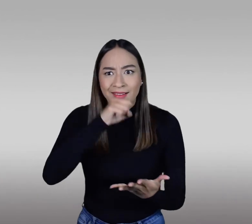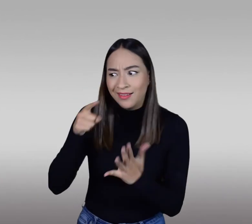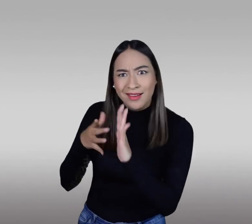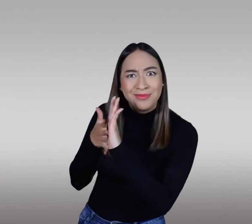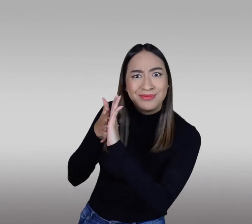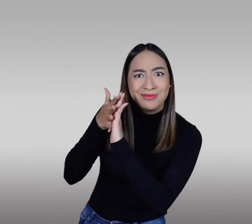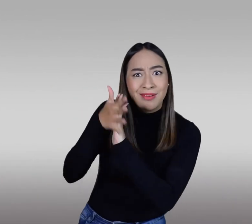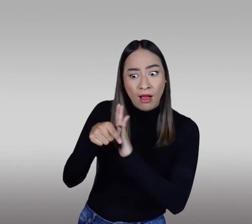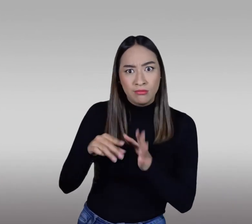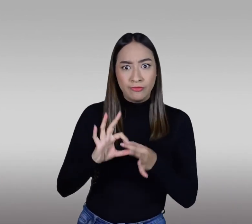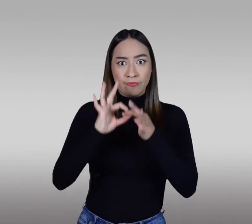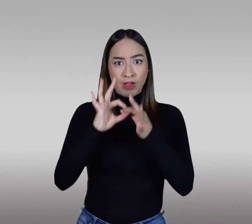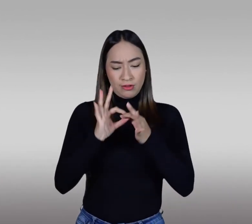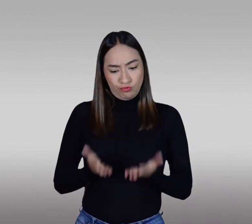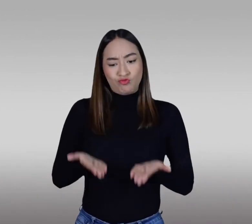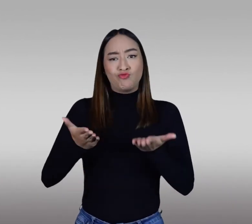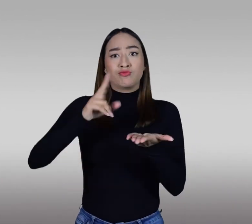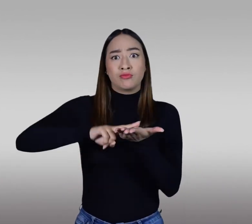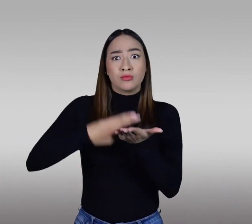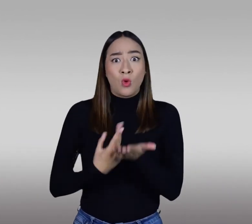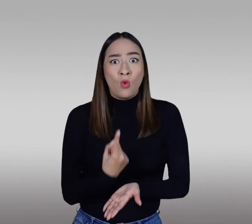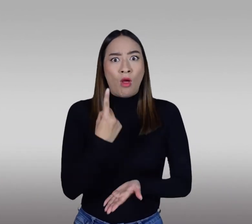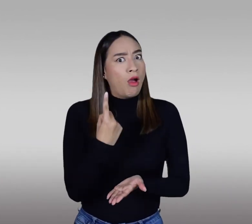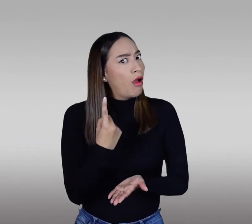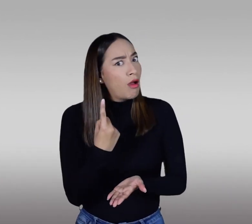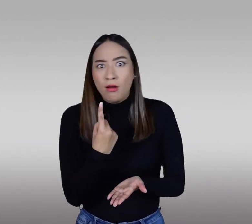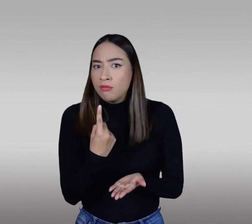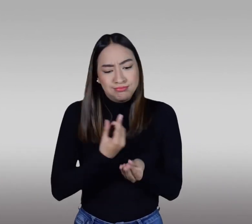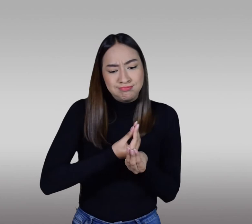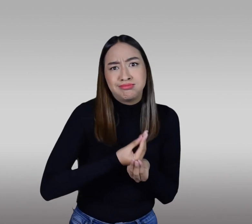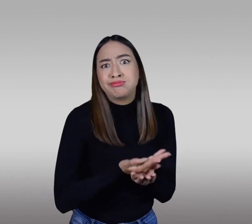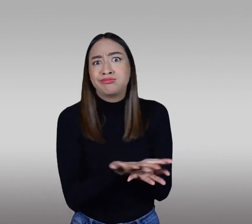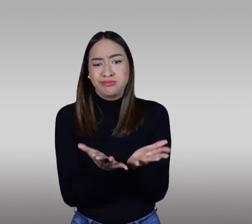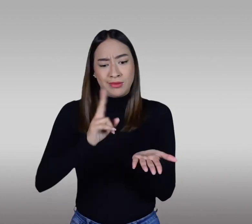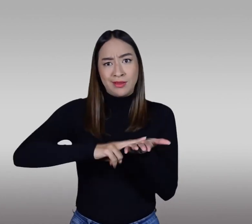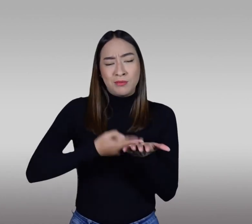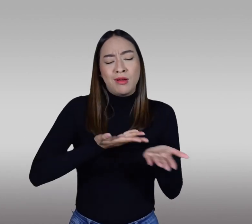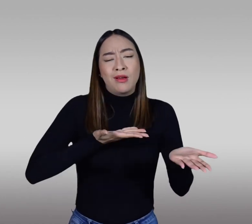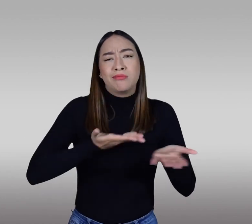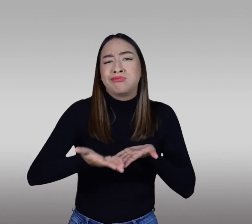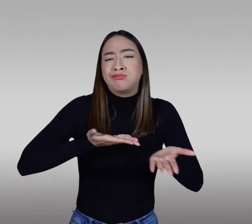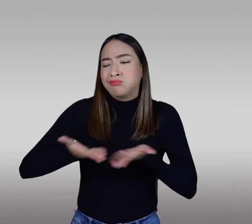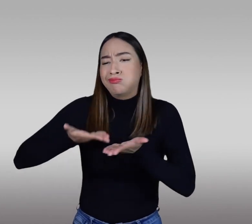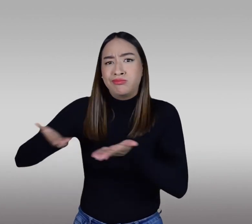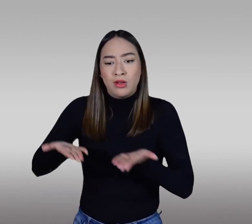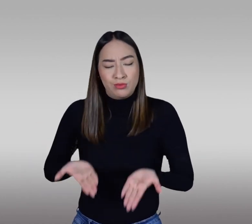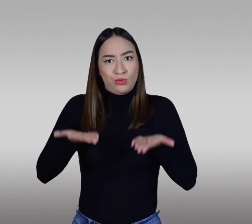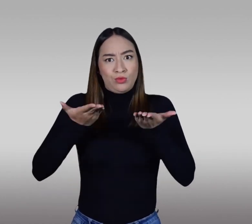¿Lo ven? FENAS Call cuenta con diferentes modalidades en el servicio de interpretación garantizando la calidad de los mismos.